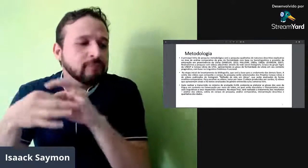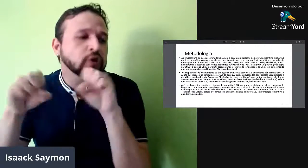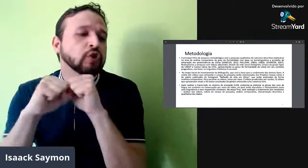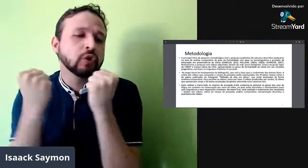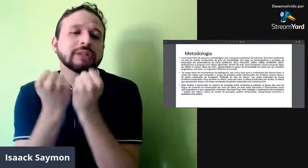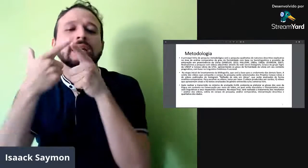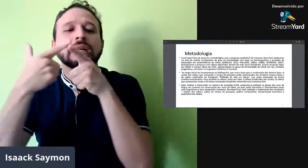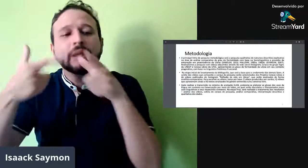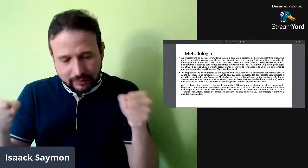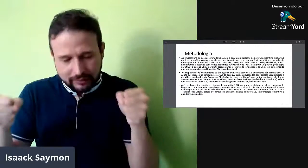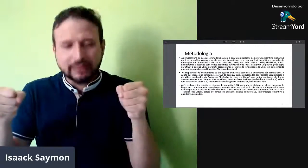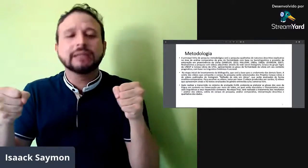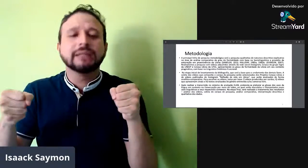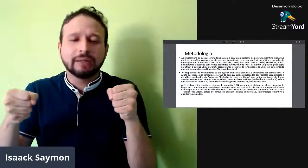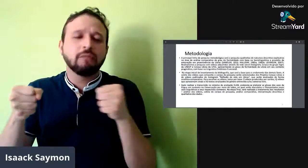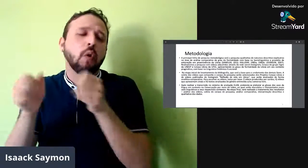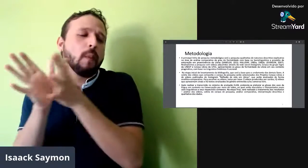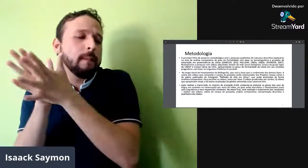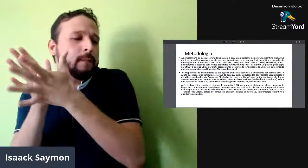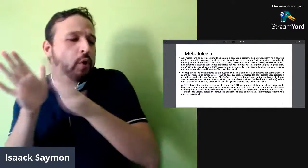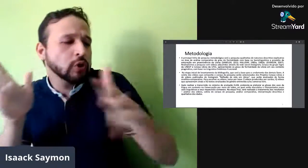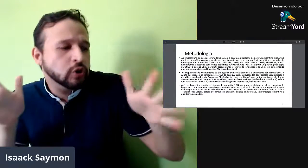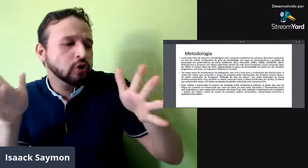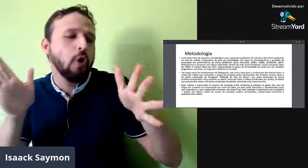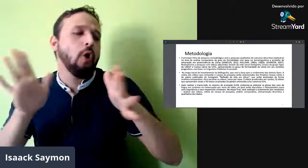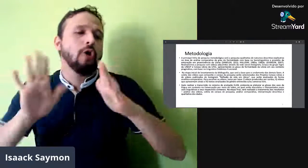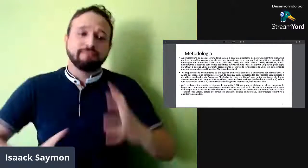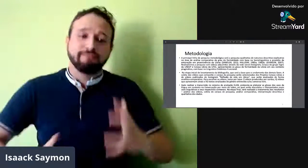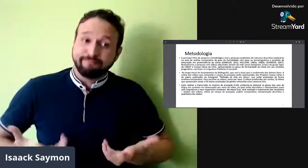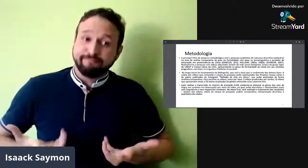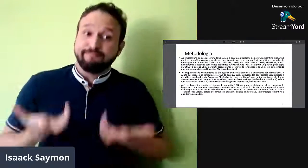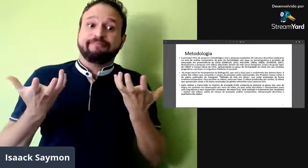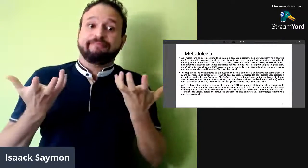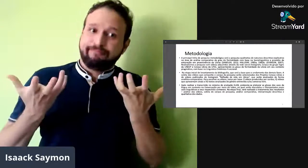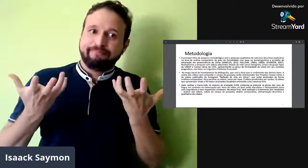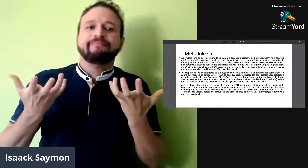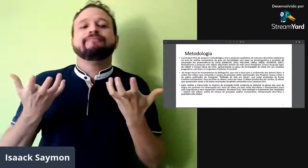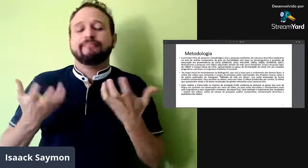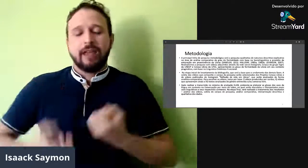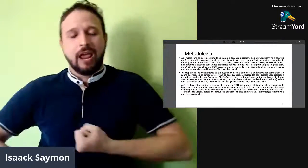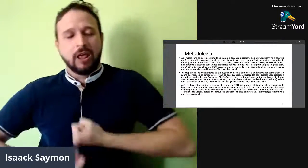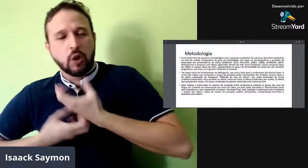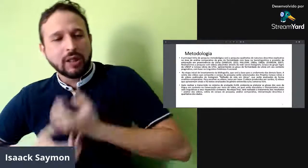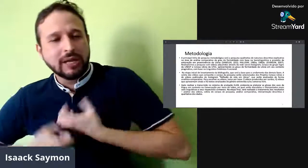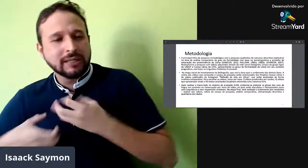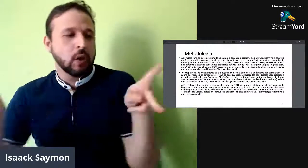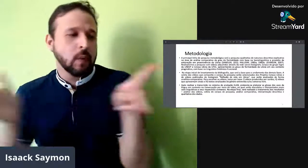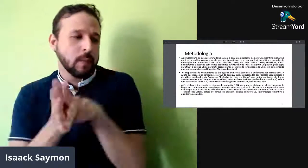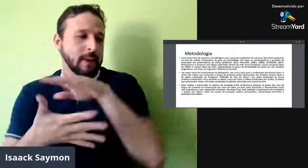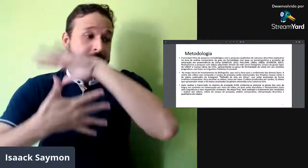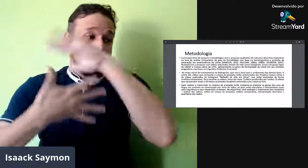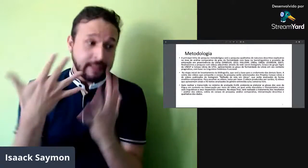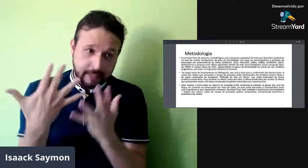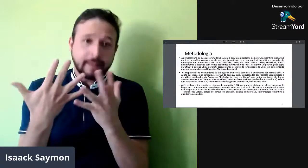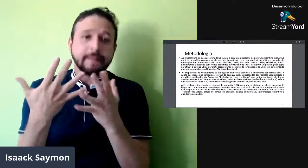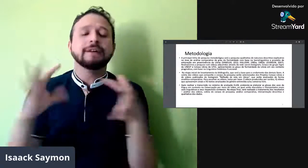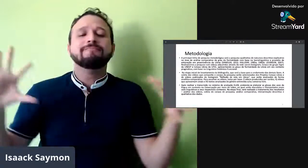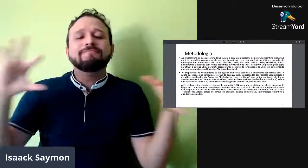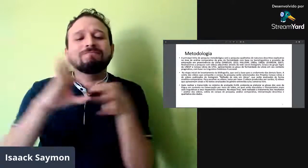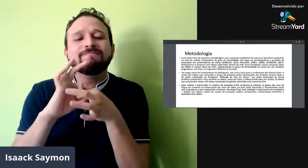comparativa ali de grau de formalidade, com base na sociolinguística e prosódia, entonação e proeminência